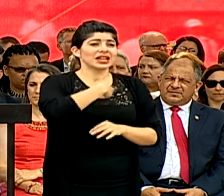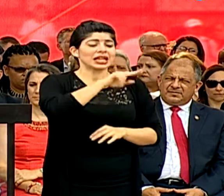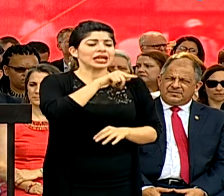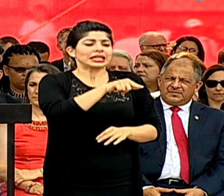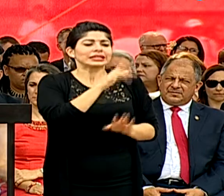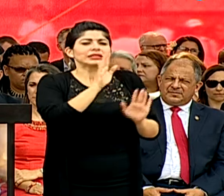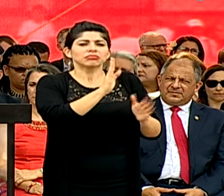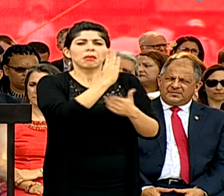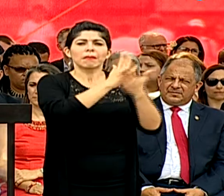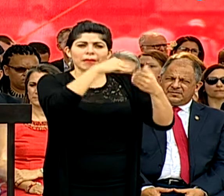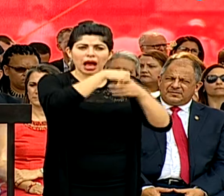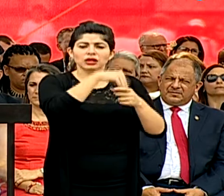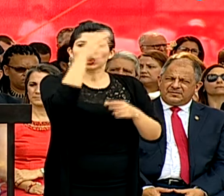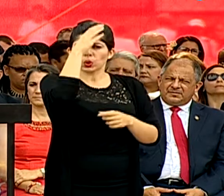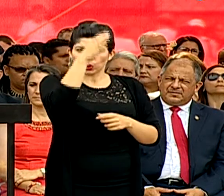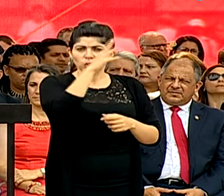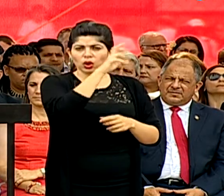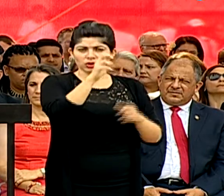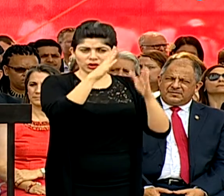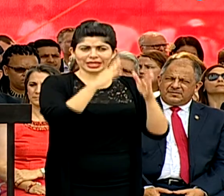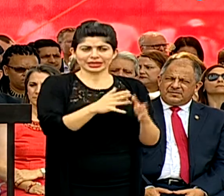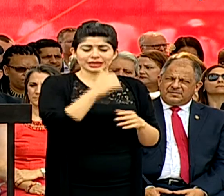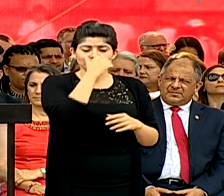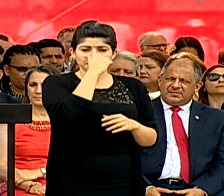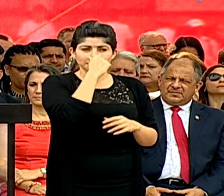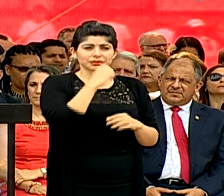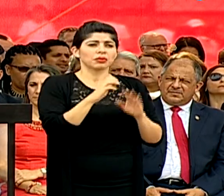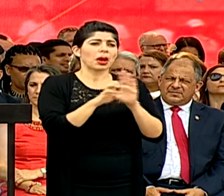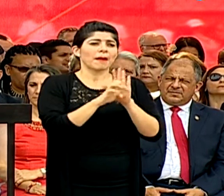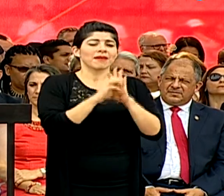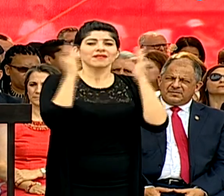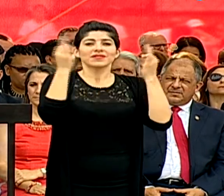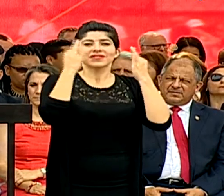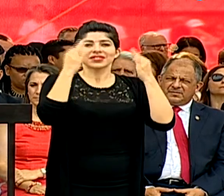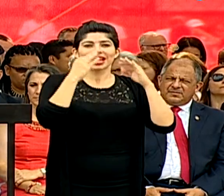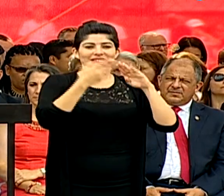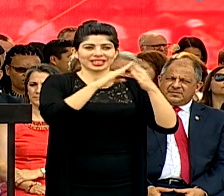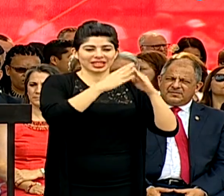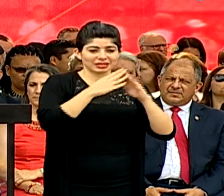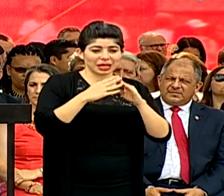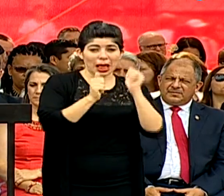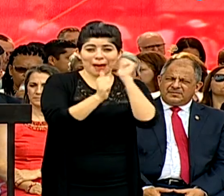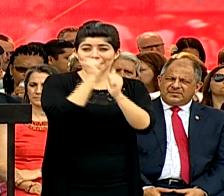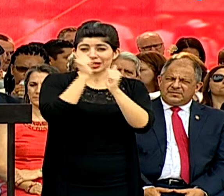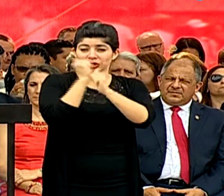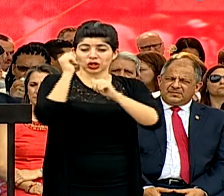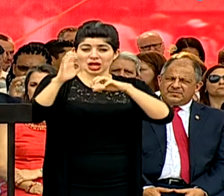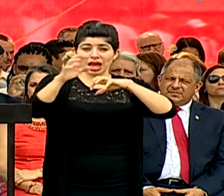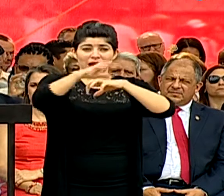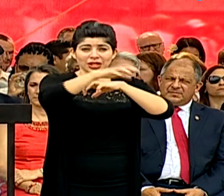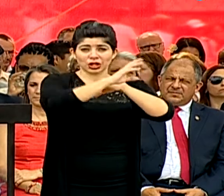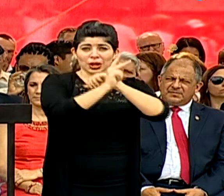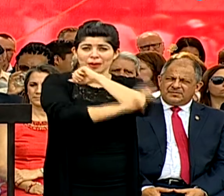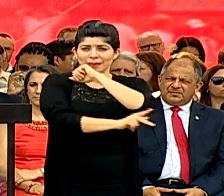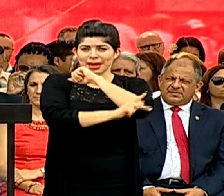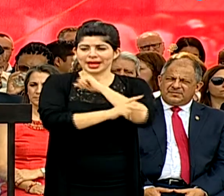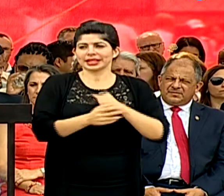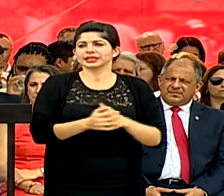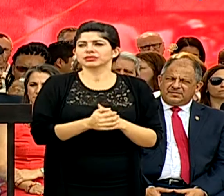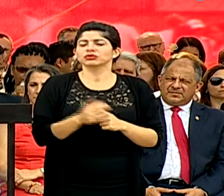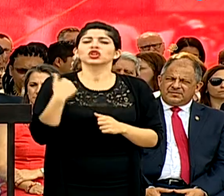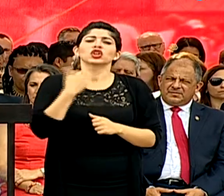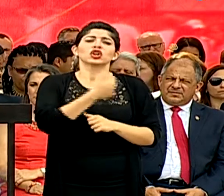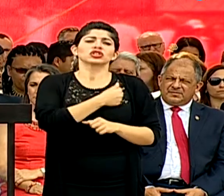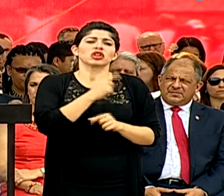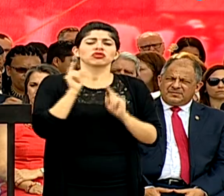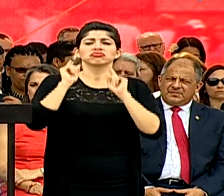una parte de nuestra cultura como costarricenses, tales como las fiestas patronales en la mayoría de los cantones de nuestro país. Nosotros